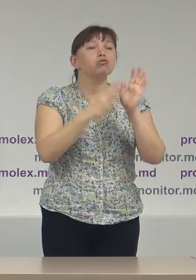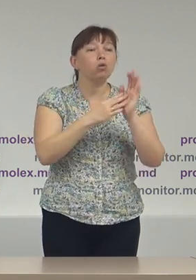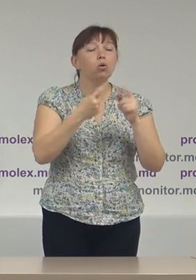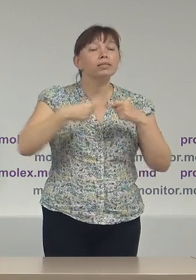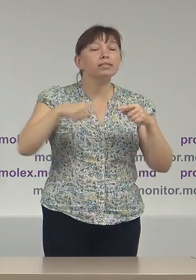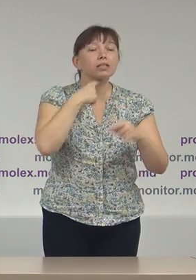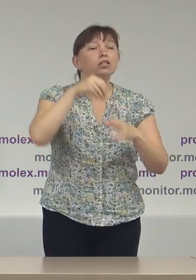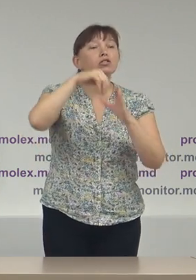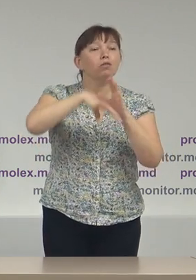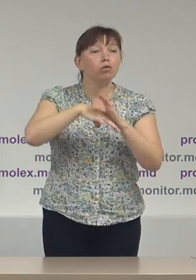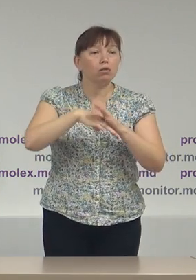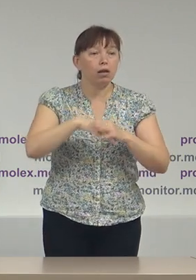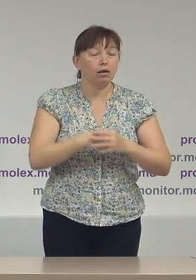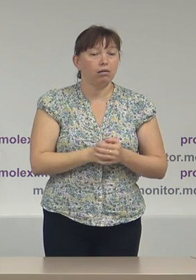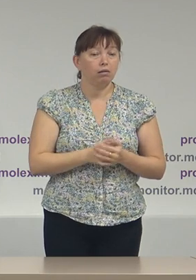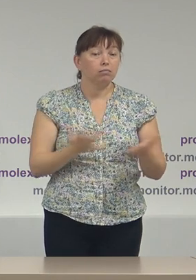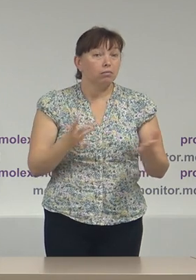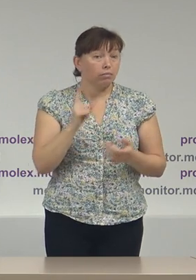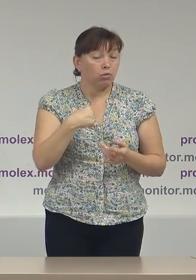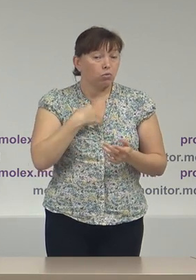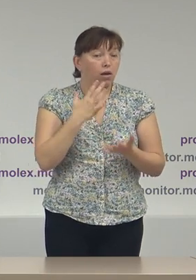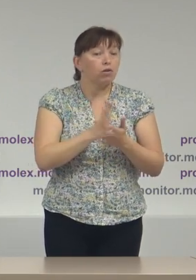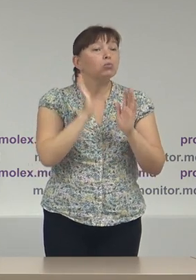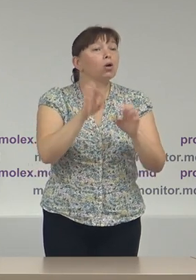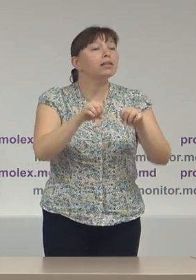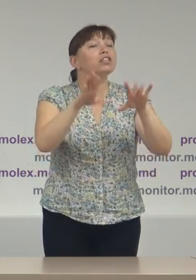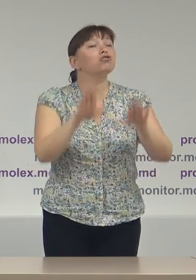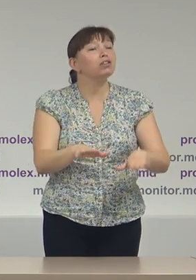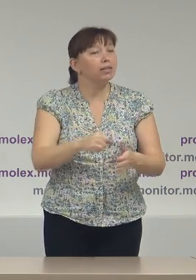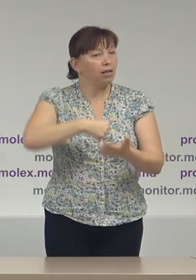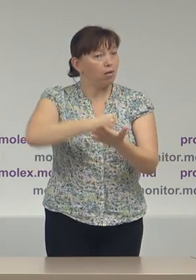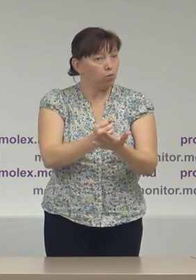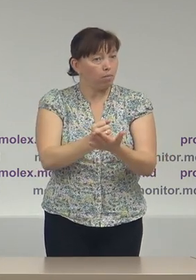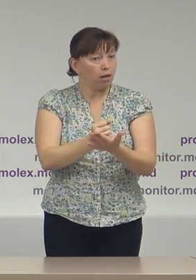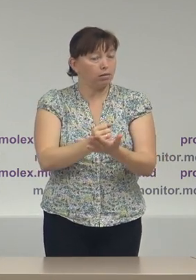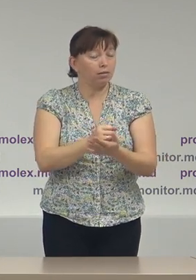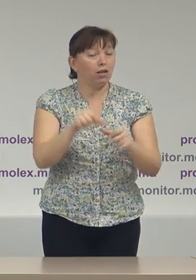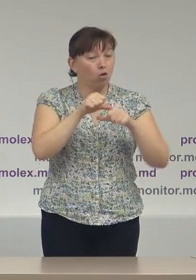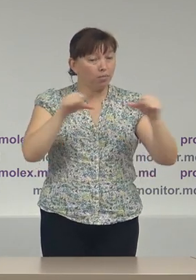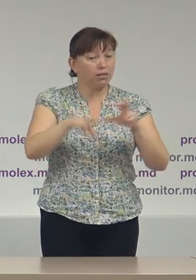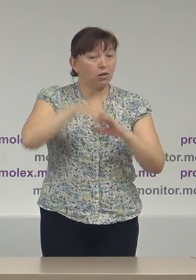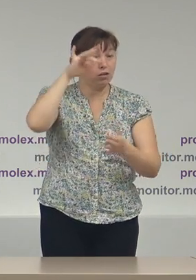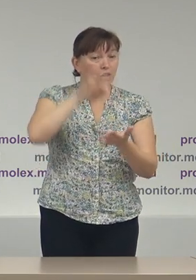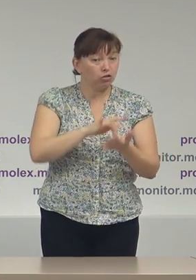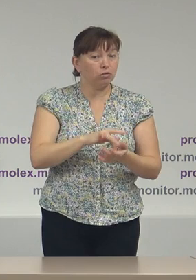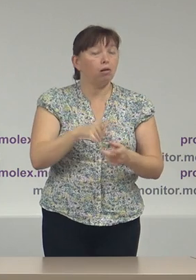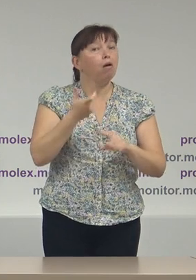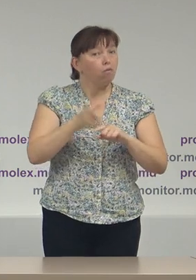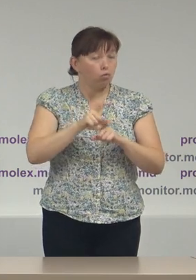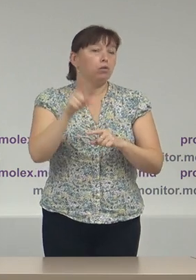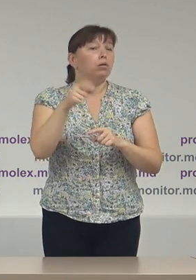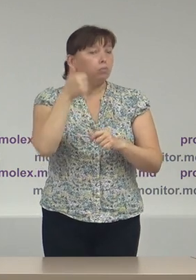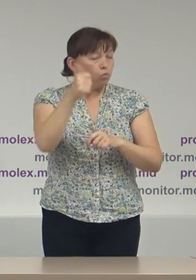secții de votare efectiv, pentru că noi avem doar decizia topdată de către Comisie Electorală Centrală, care este o manifestare de